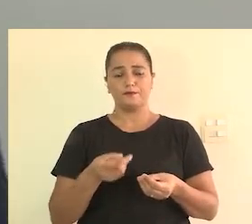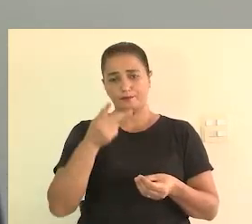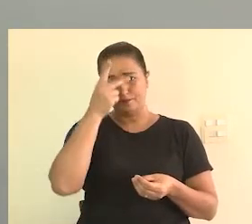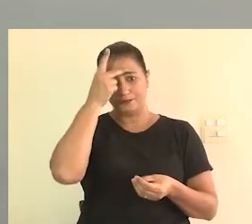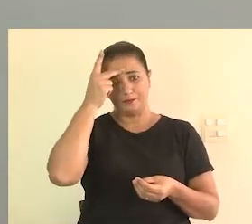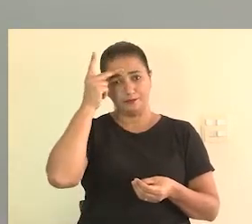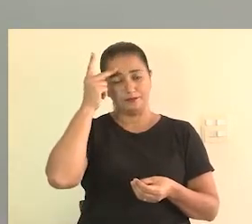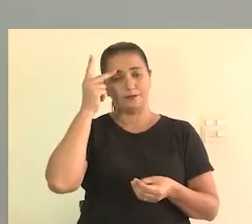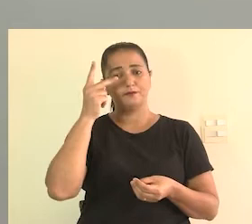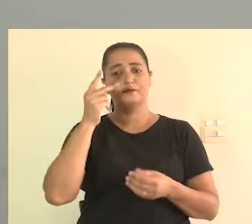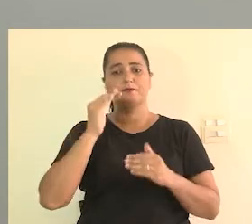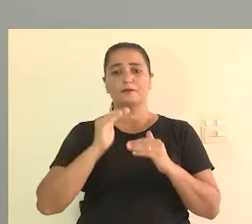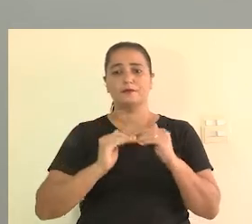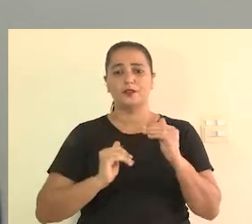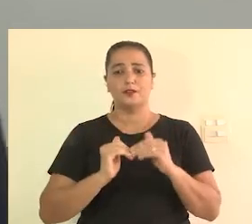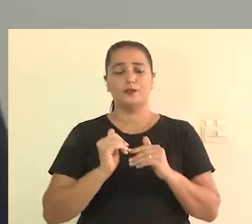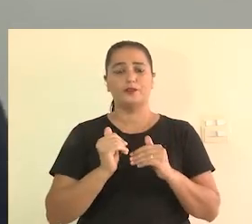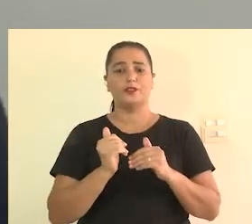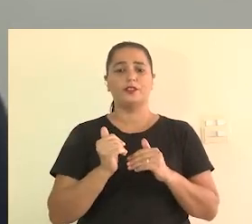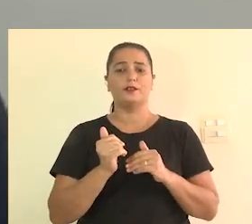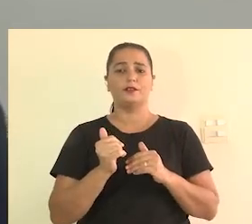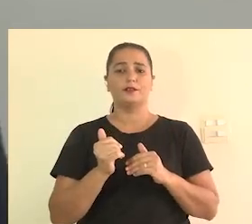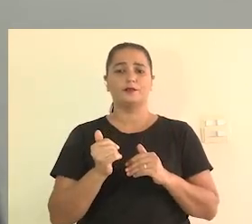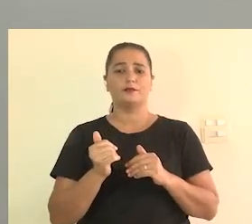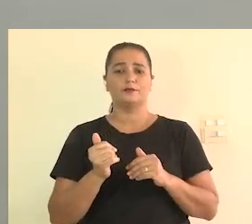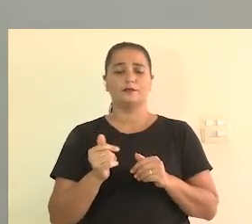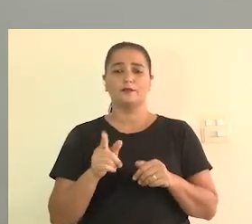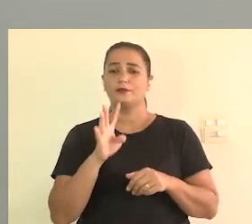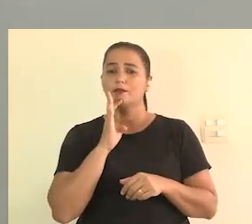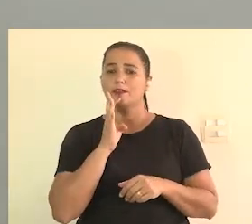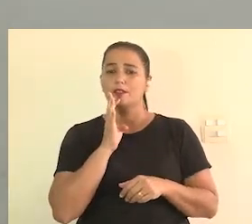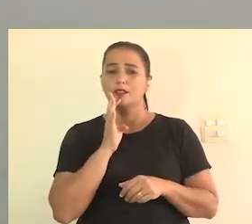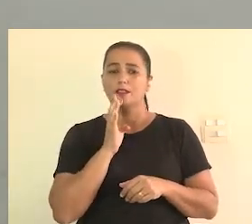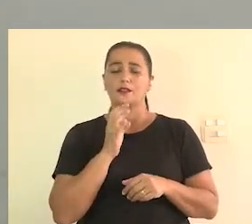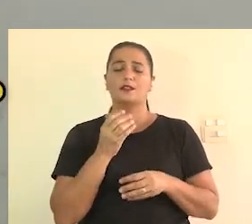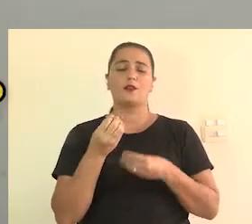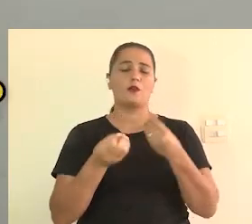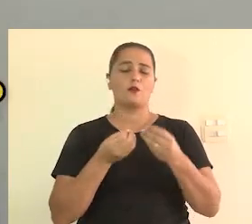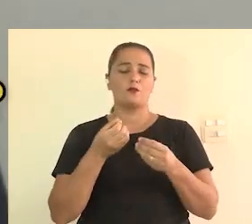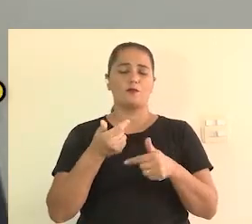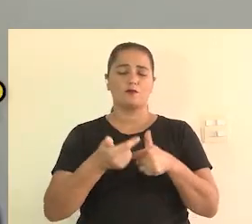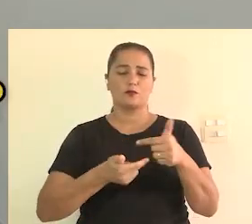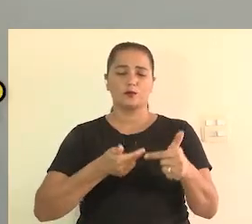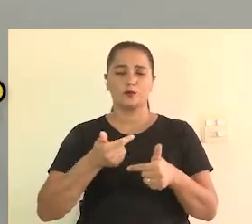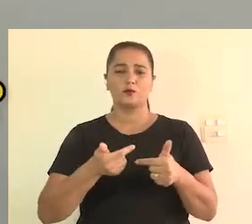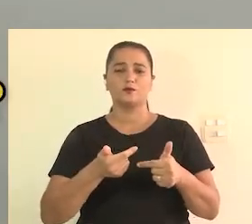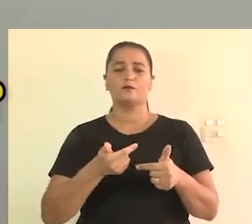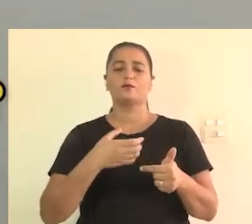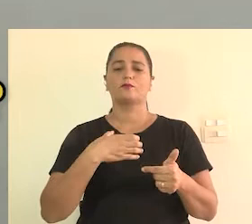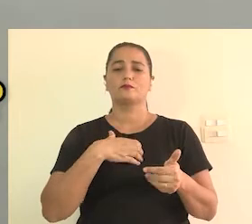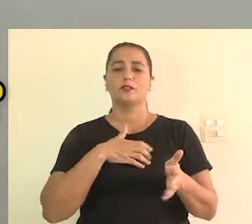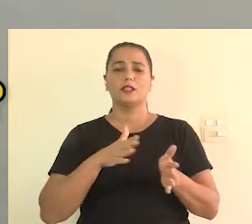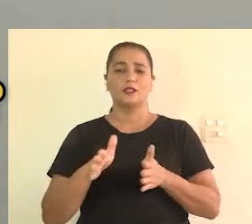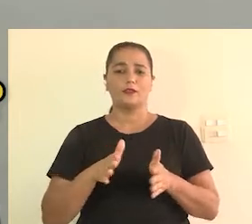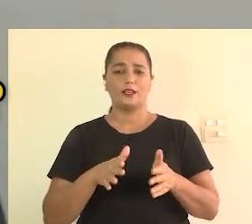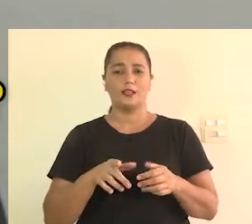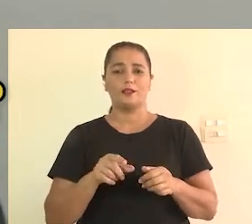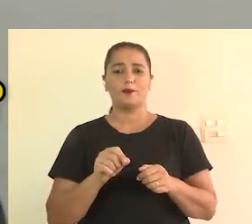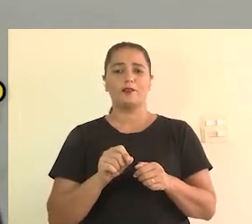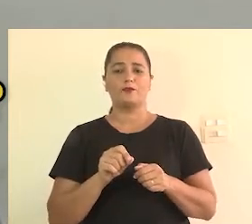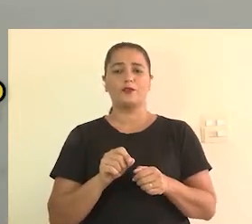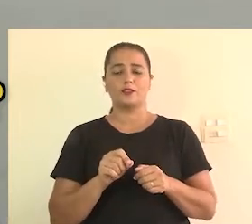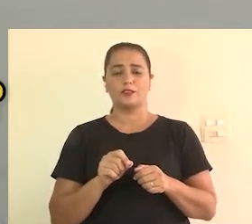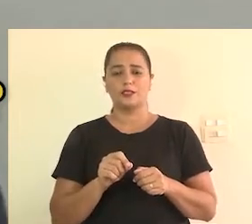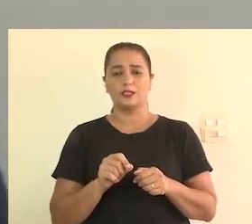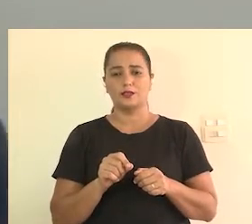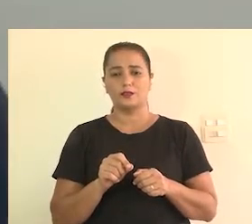assim, para as pessoas que são profissionais de produção que não conhecem como é que funciona a acessibilidade no